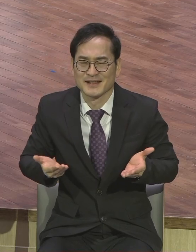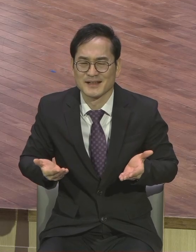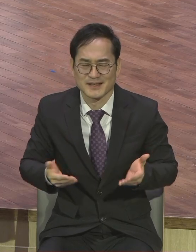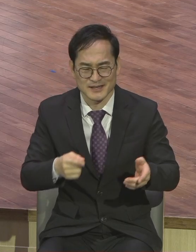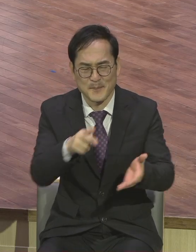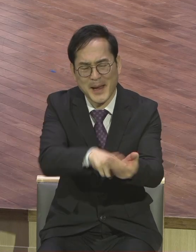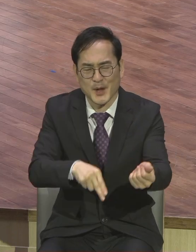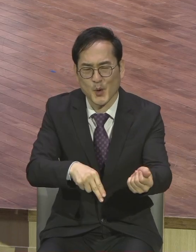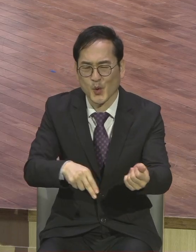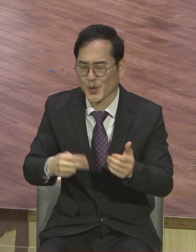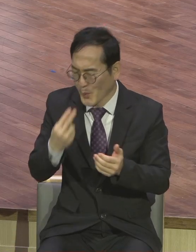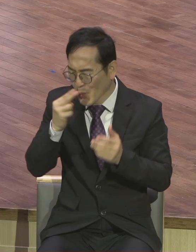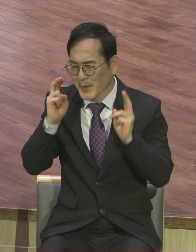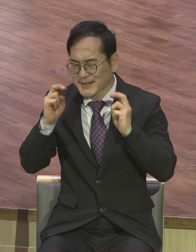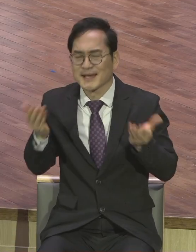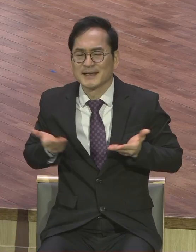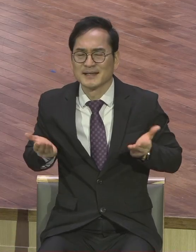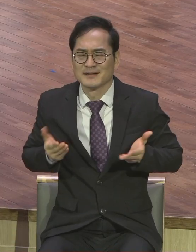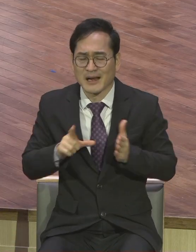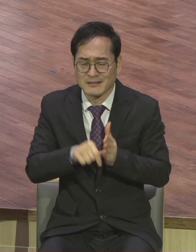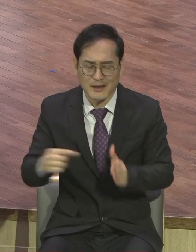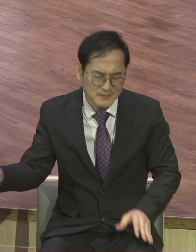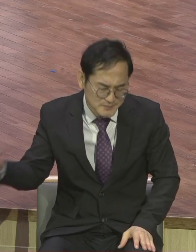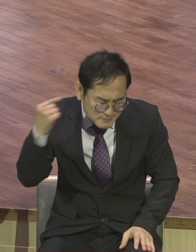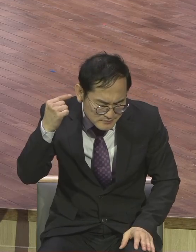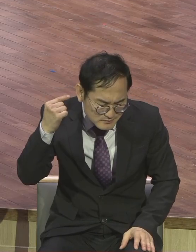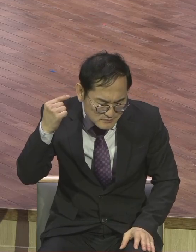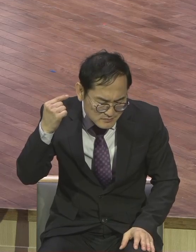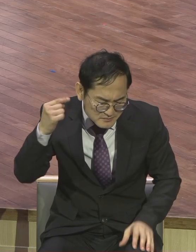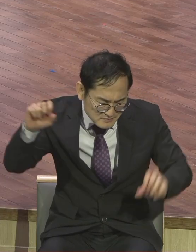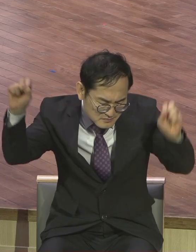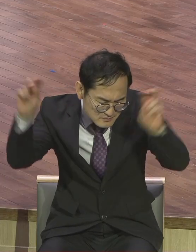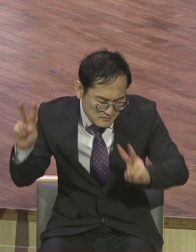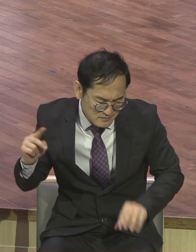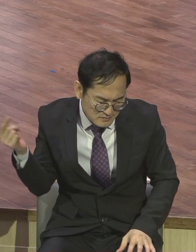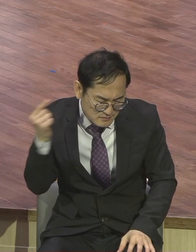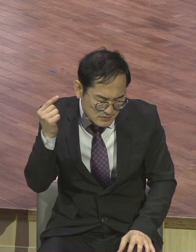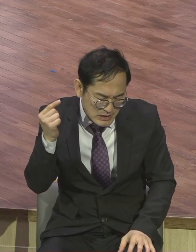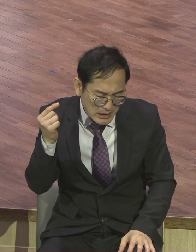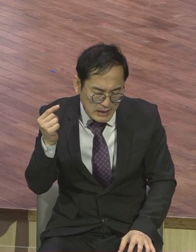말을 듣고 큰 교훈이 자기가 됐답니다 그게 무슨 말이냐